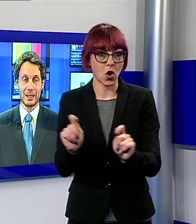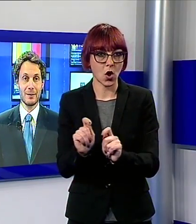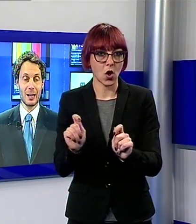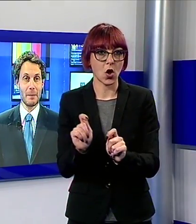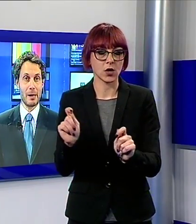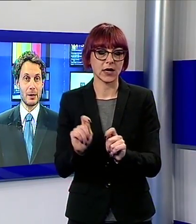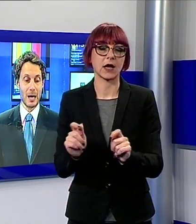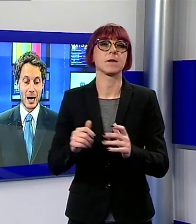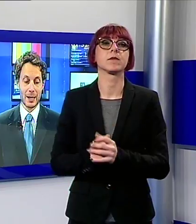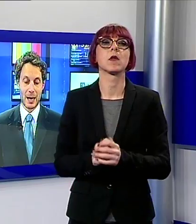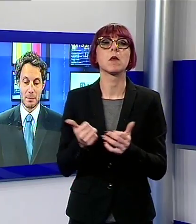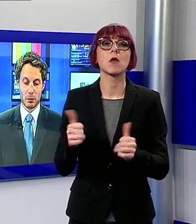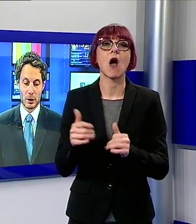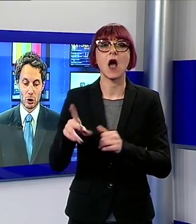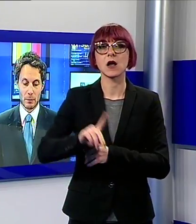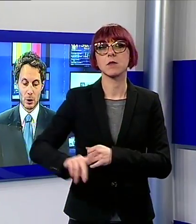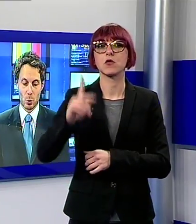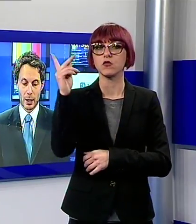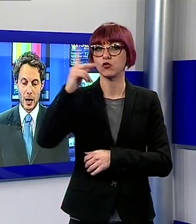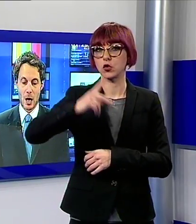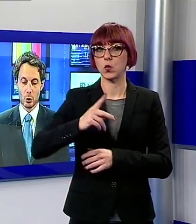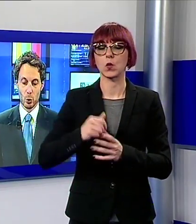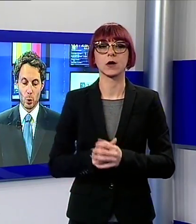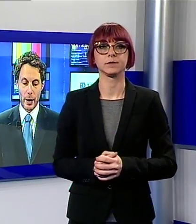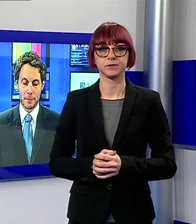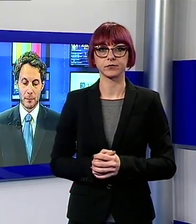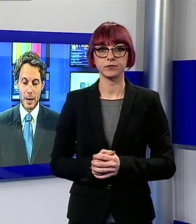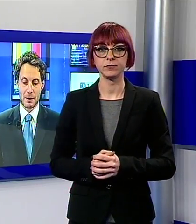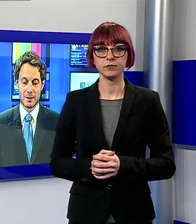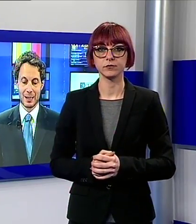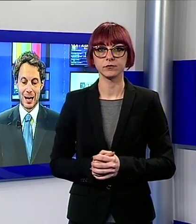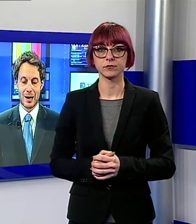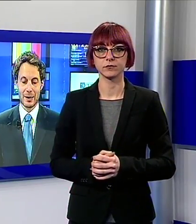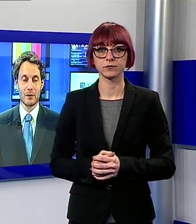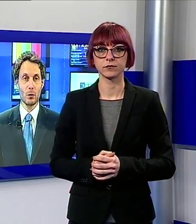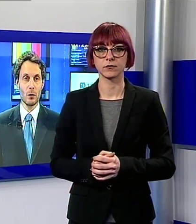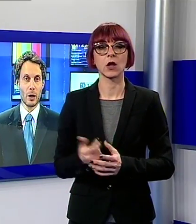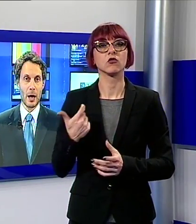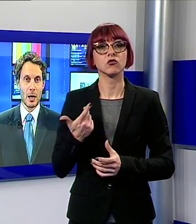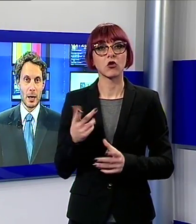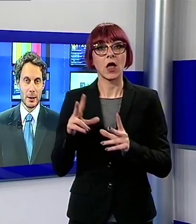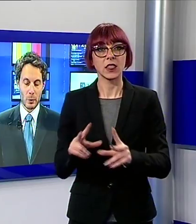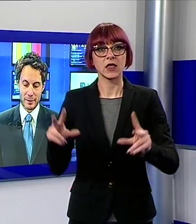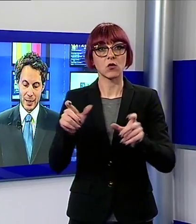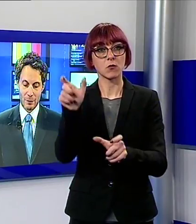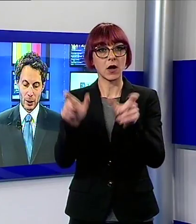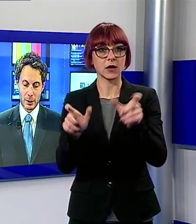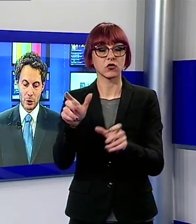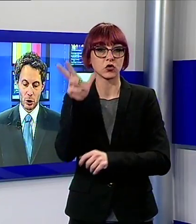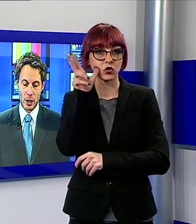distaccamenti anche in provincia di Lucca dunque è prevista la riassunzione di queste lavoratrici e